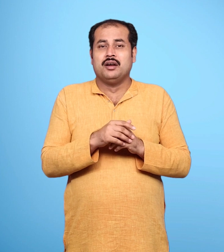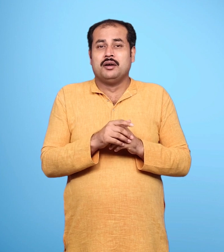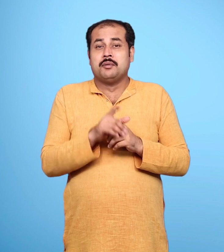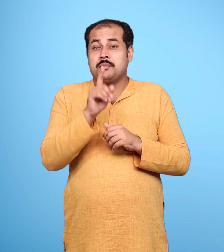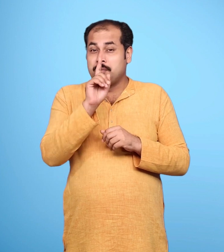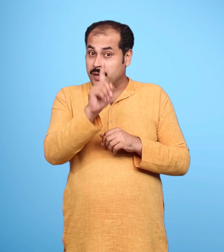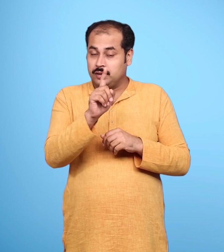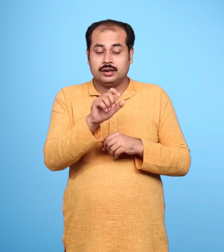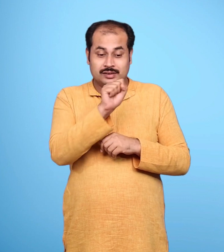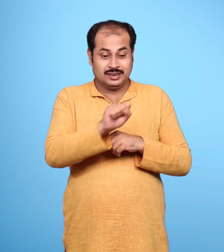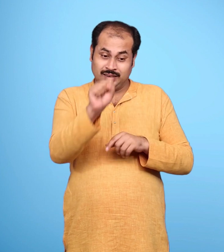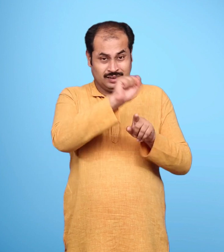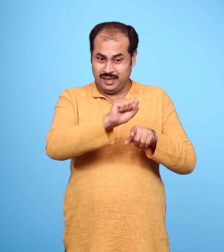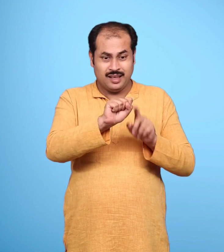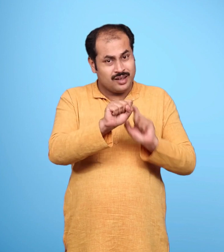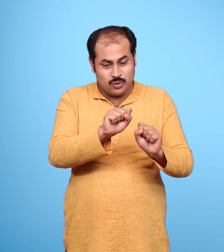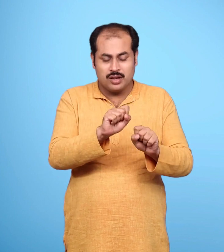लेकिन सीता को कोई हाथ ना लगाए